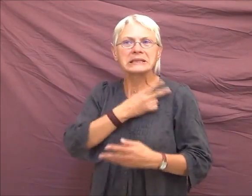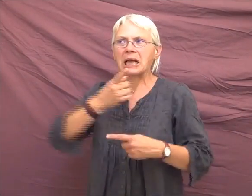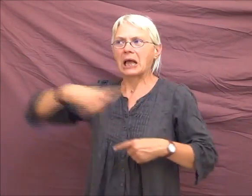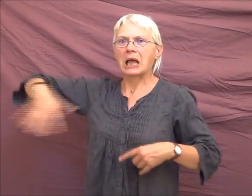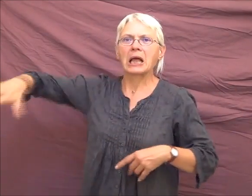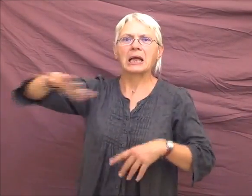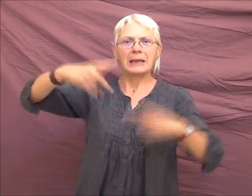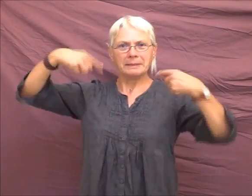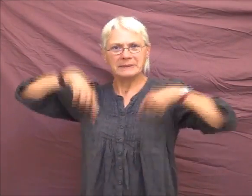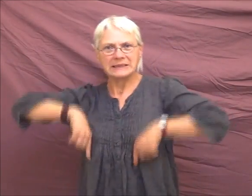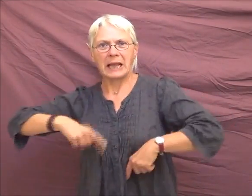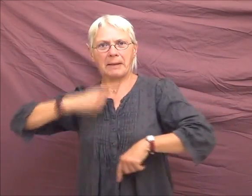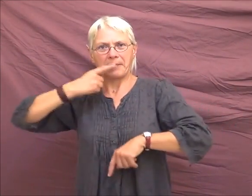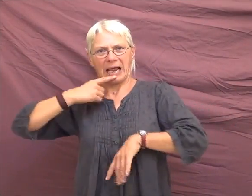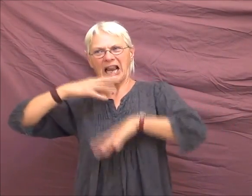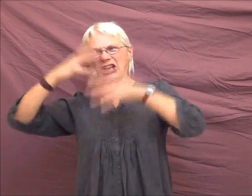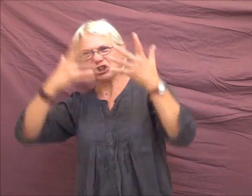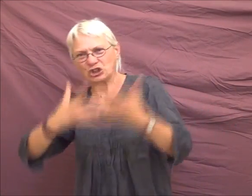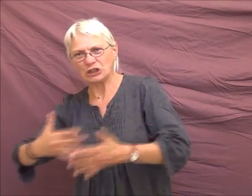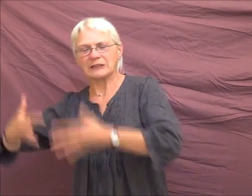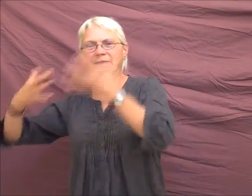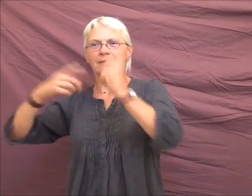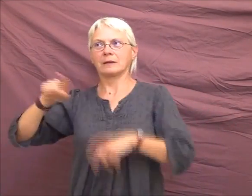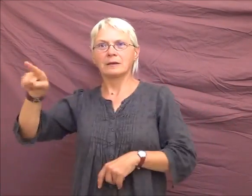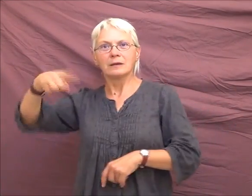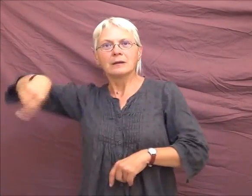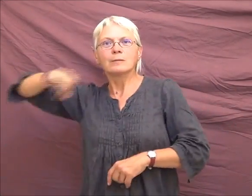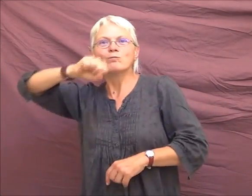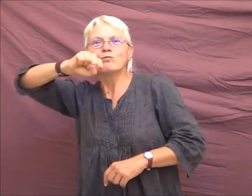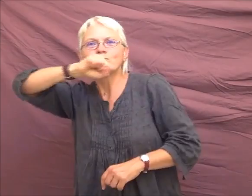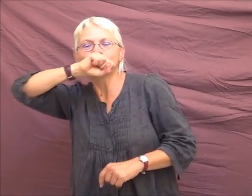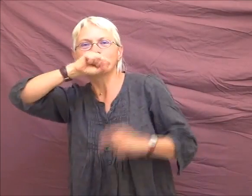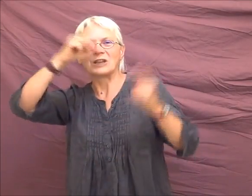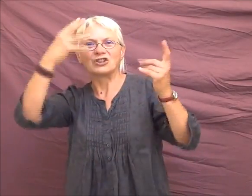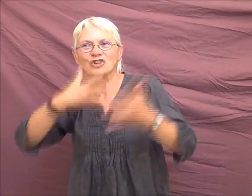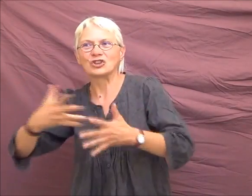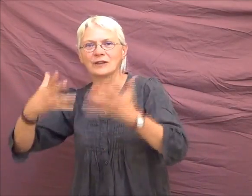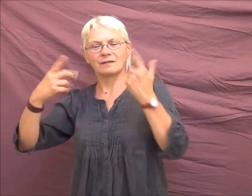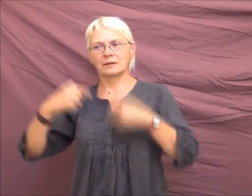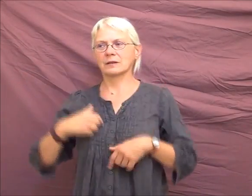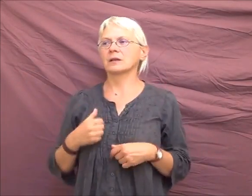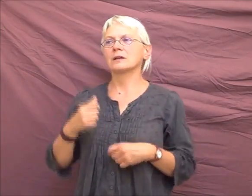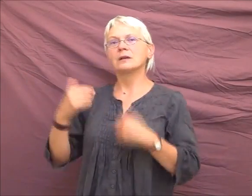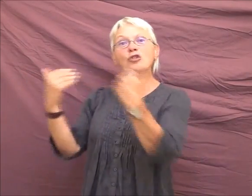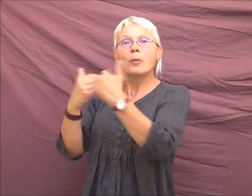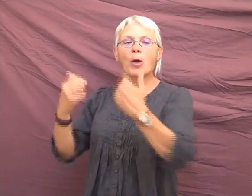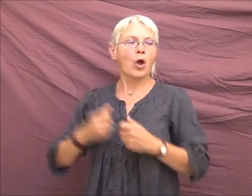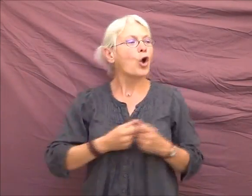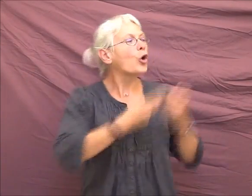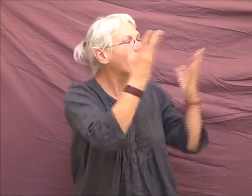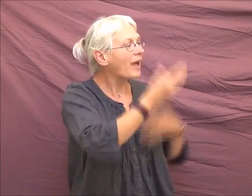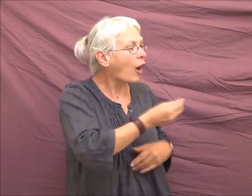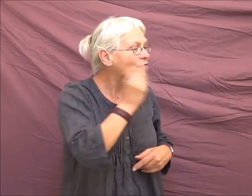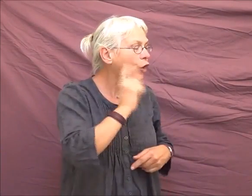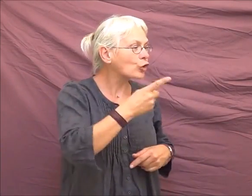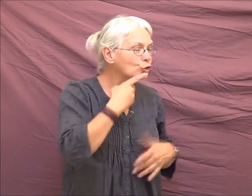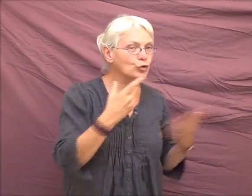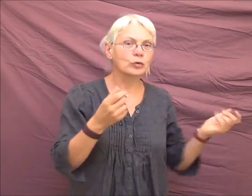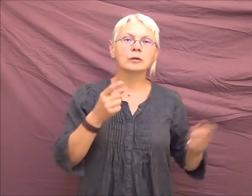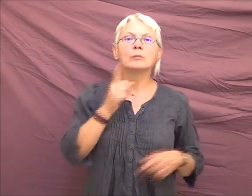les ministères nous parlent de chiffres parce qu'ils adorent les chiffres. leur fait très plaisir. À chaque fois, ils nous demandent combien d'enfants sourds. Parce que moi, je me bats pour